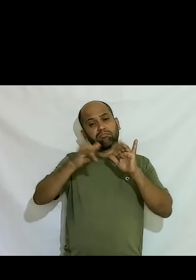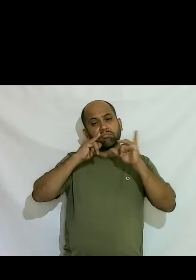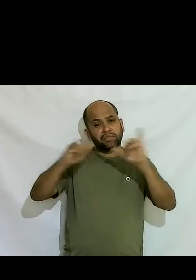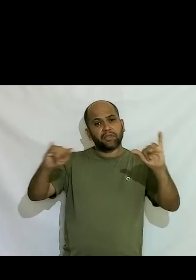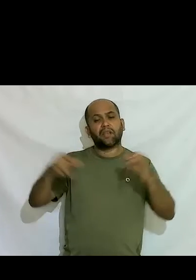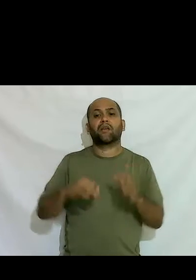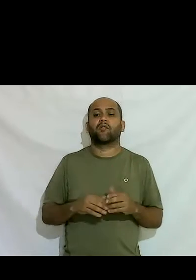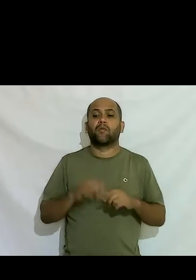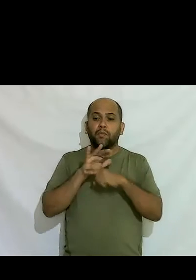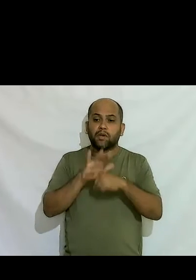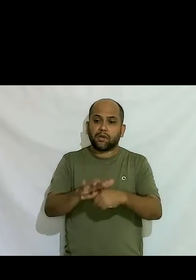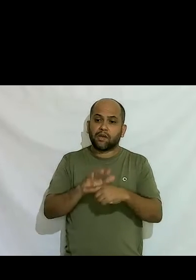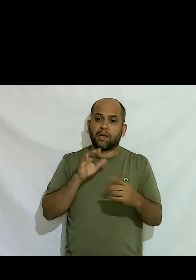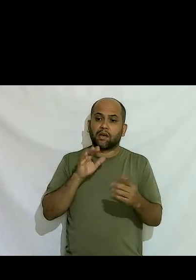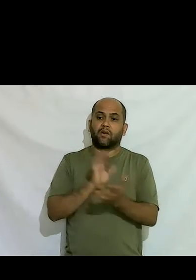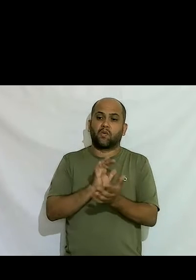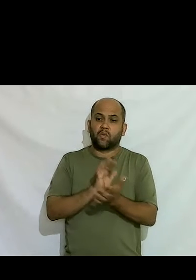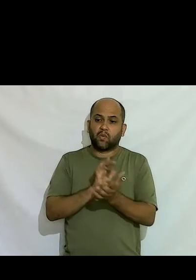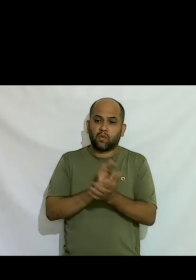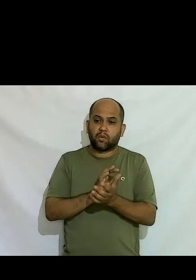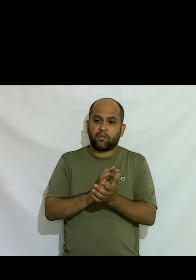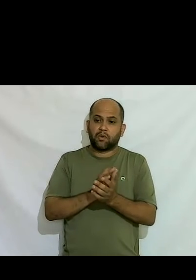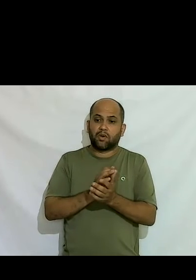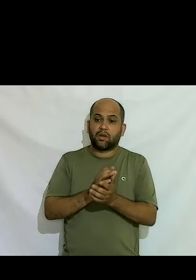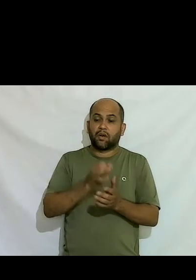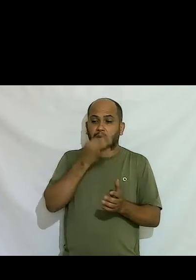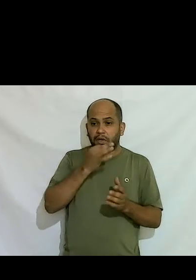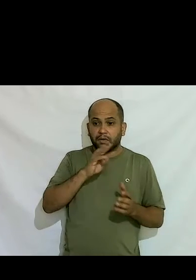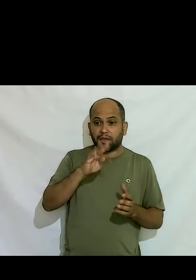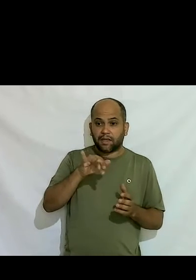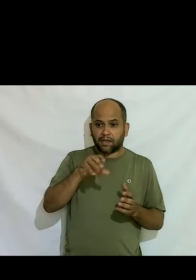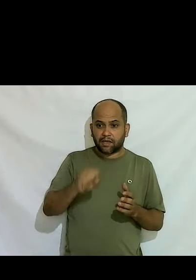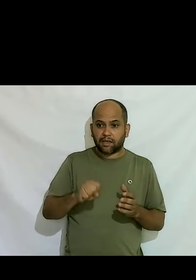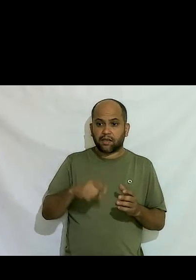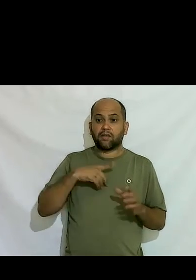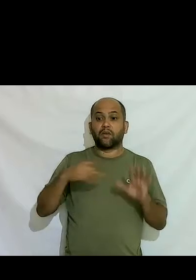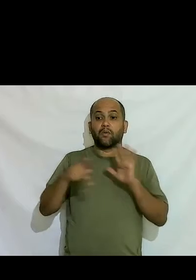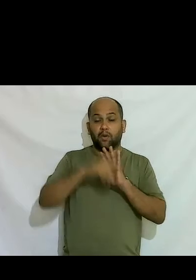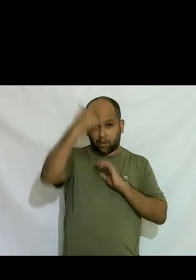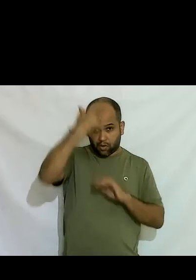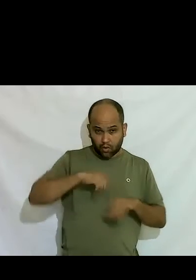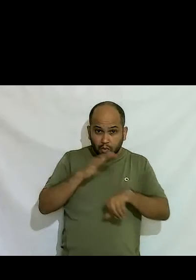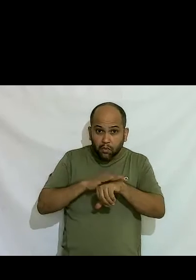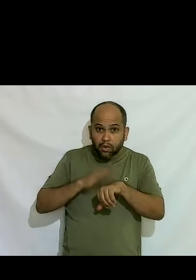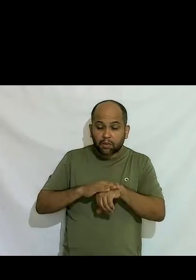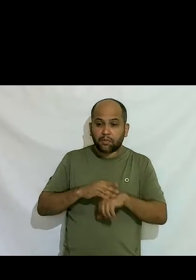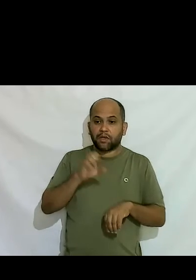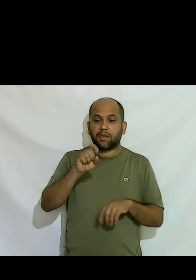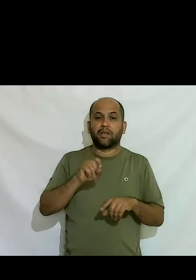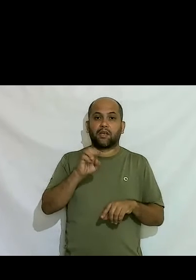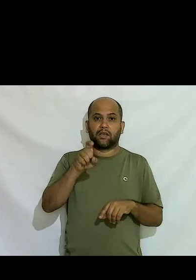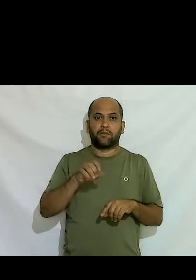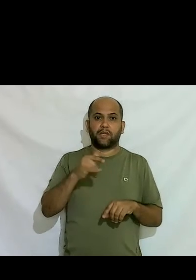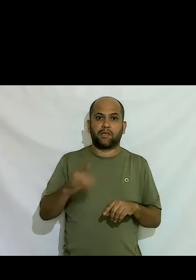favor de despatologizar né com argumentos técnicos científicos inclusive eu sou a própria expressão né que eu diria dessas